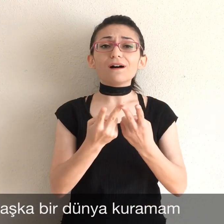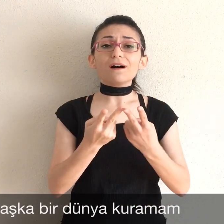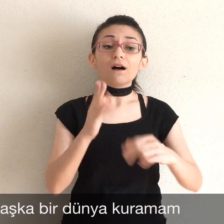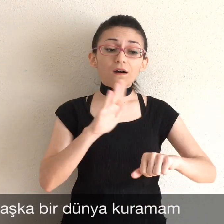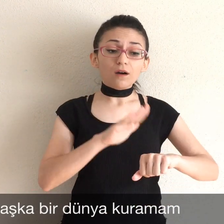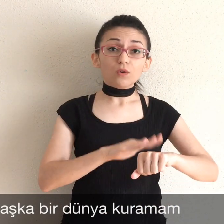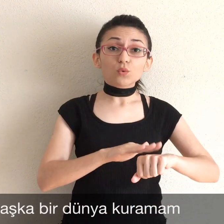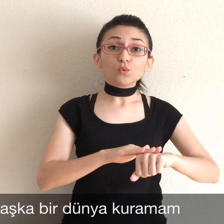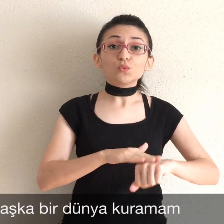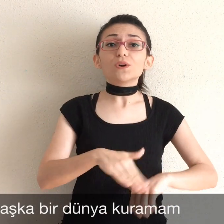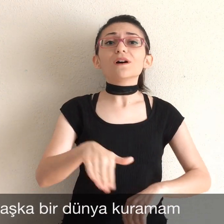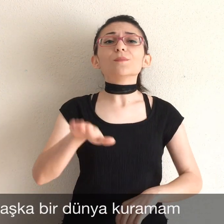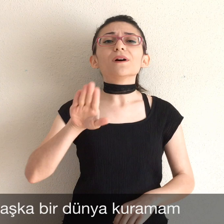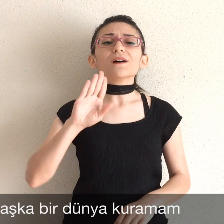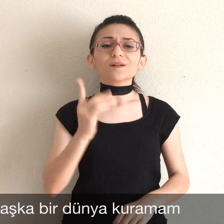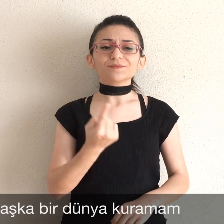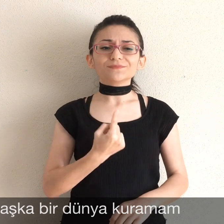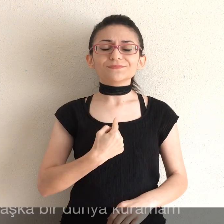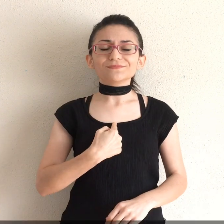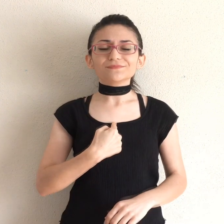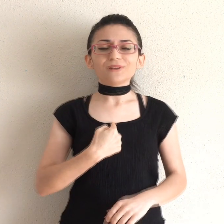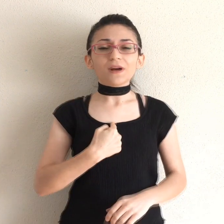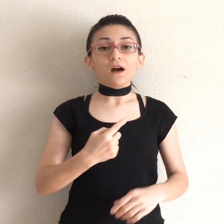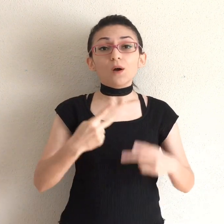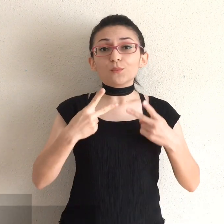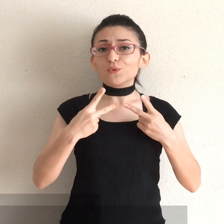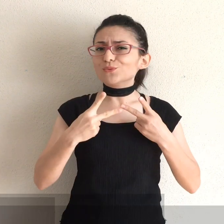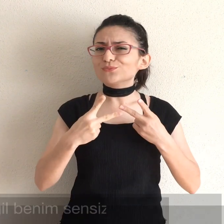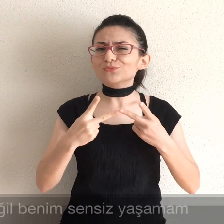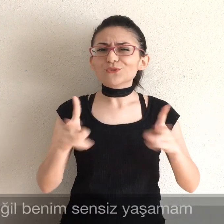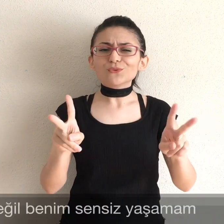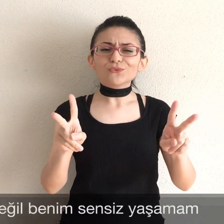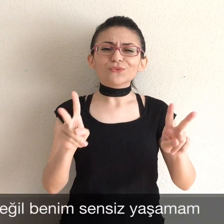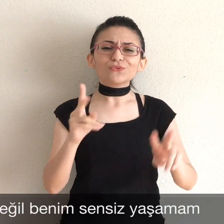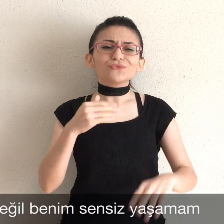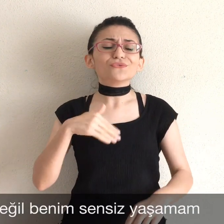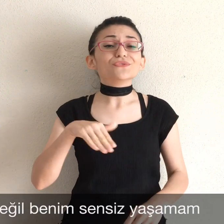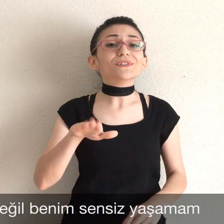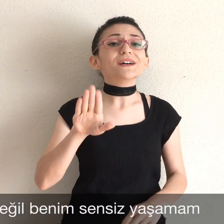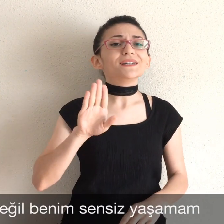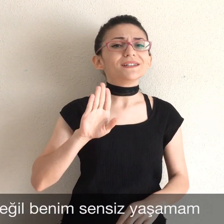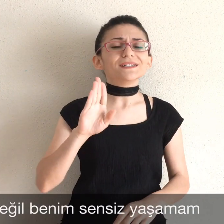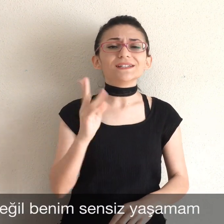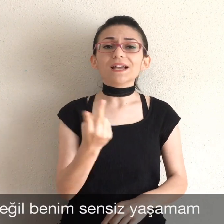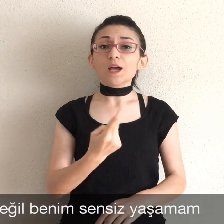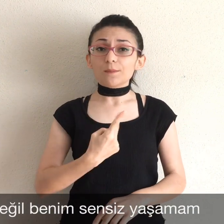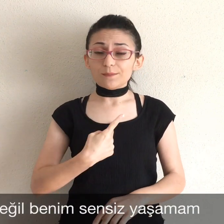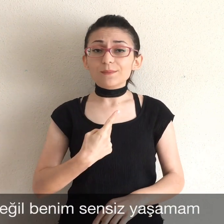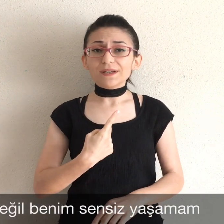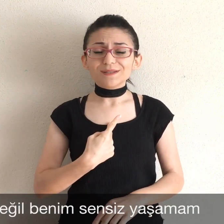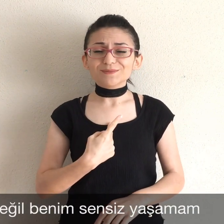kuramam Mümkün değil benim,